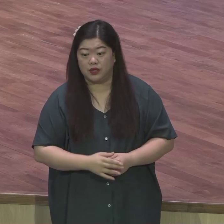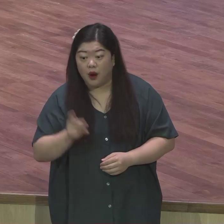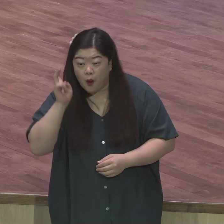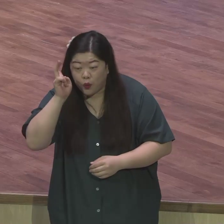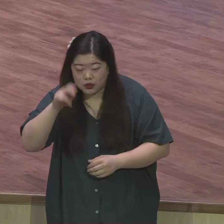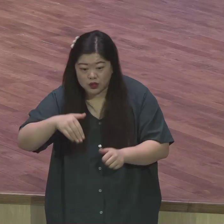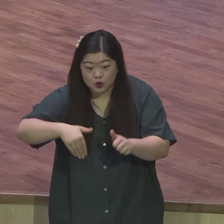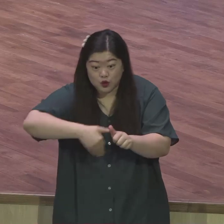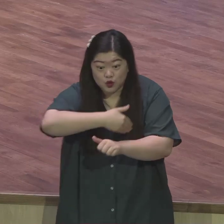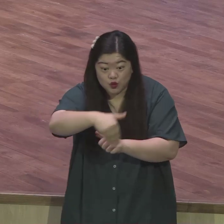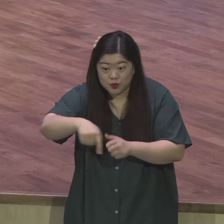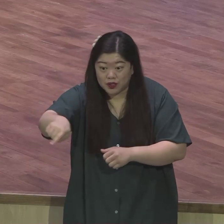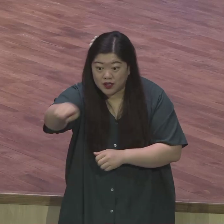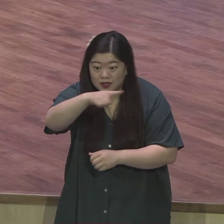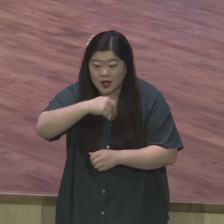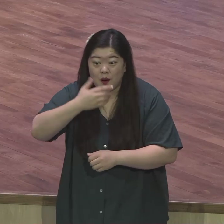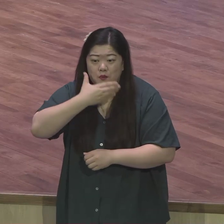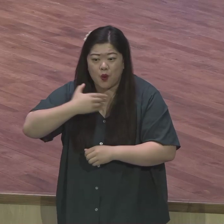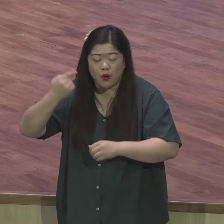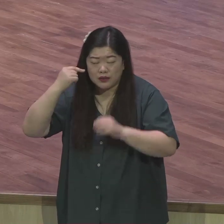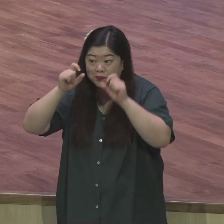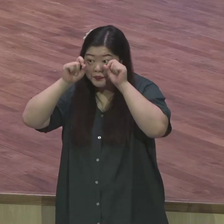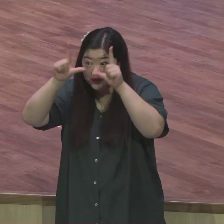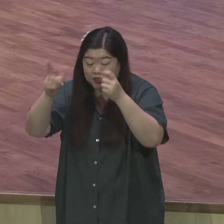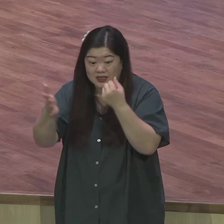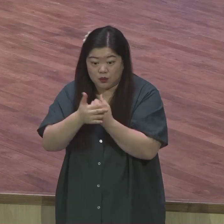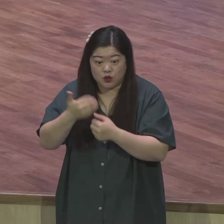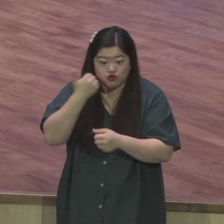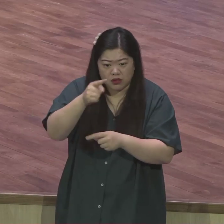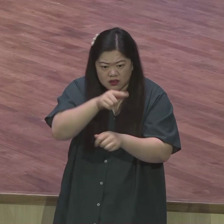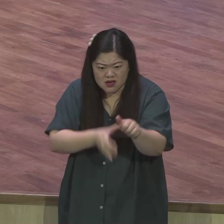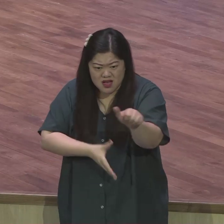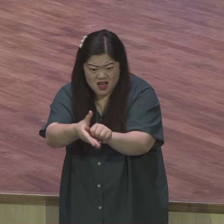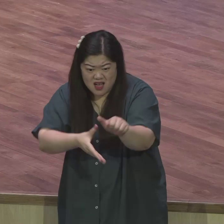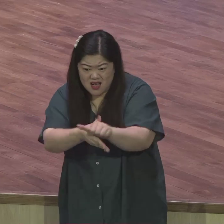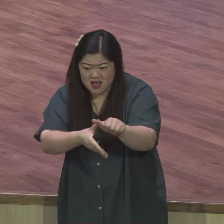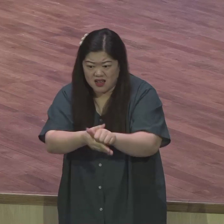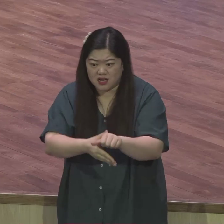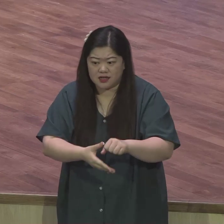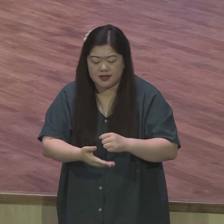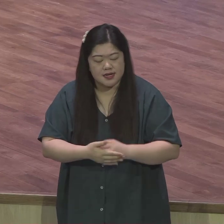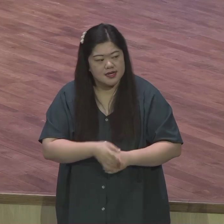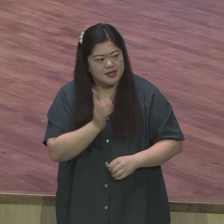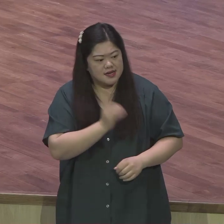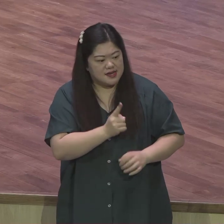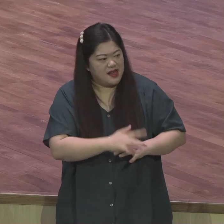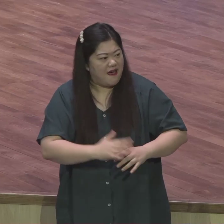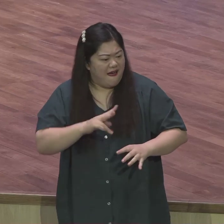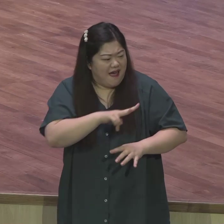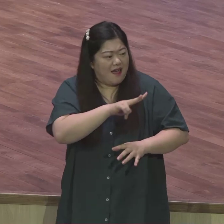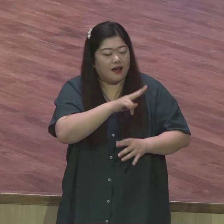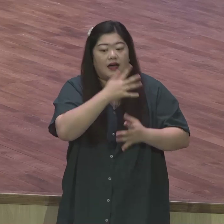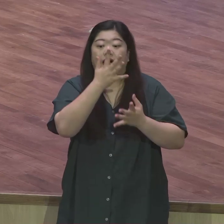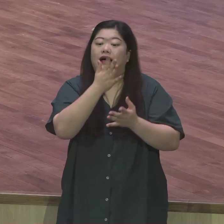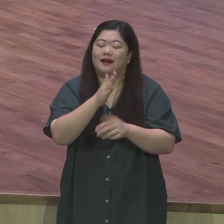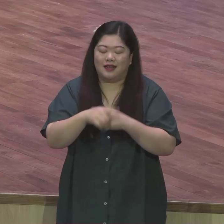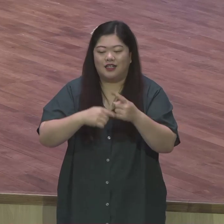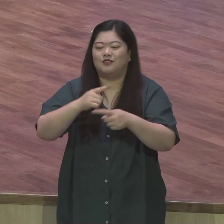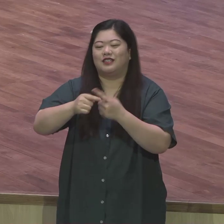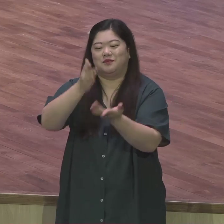복음이 확실하지 않아서 그렇지요 그 말려들 이유가 없어요 무슨 욕을 하든 무슨 비방을 사기꾼이 도둑놈이네 온갖